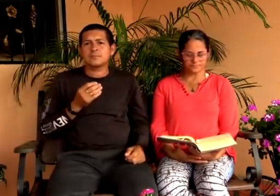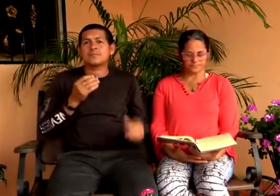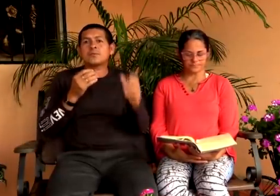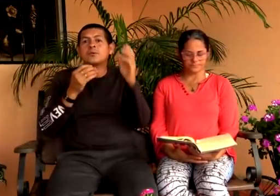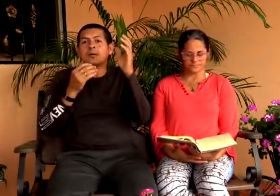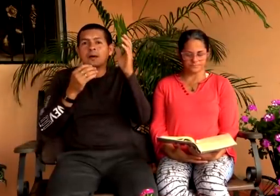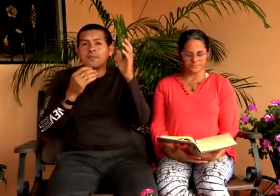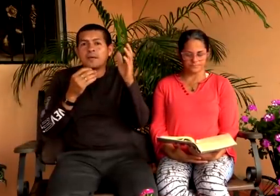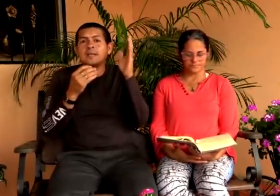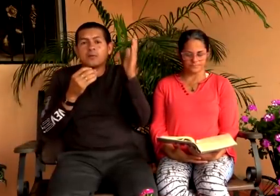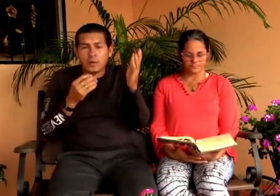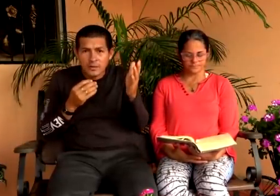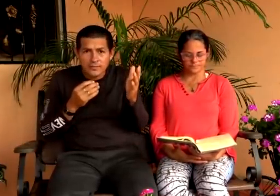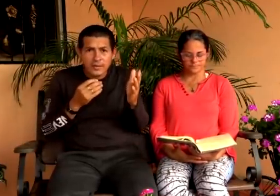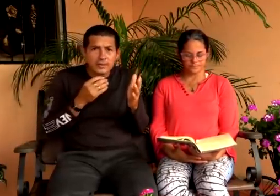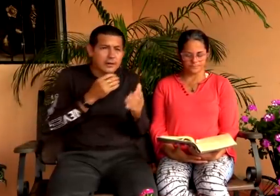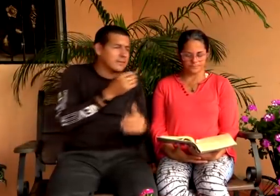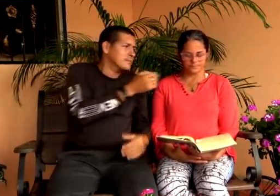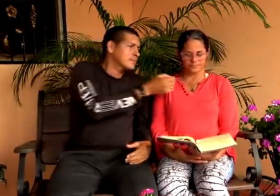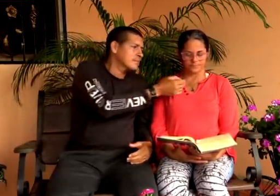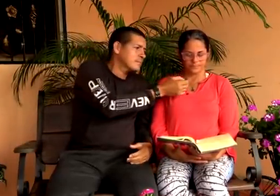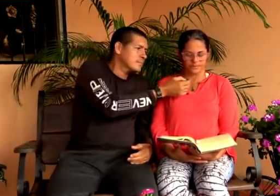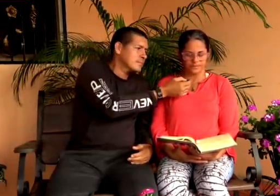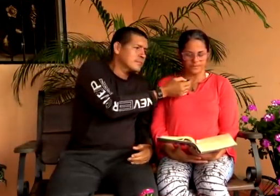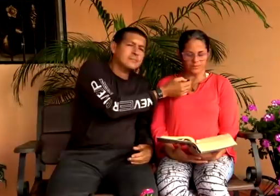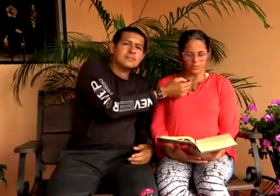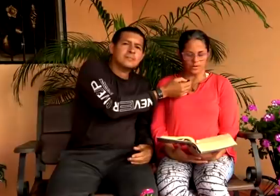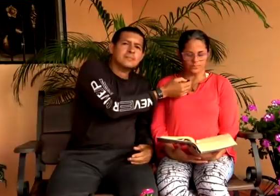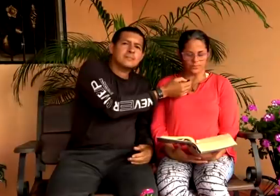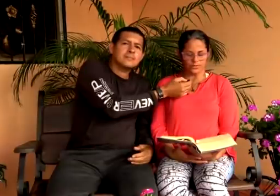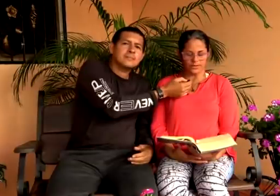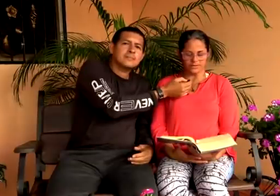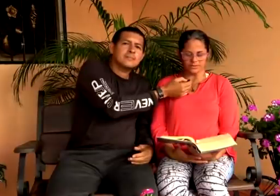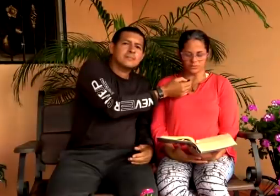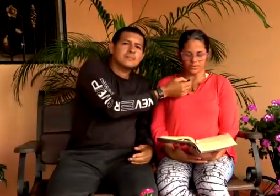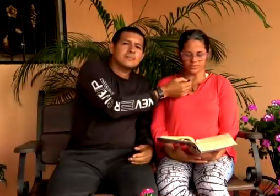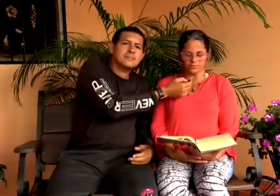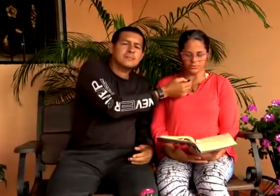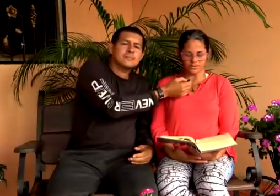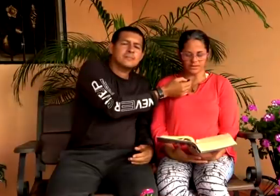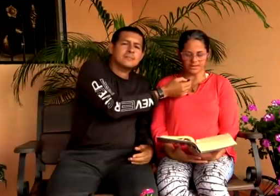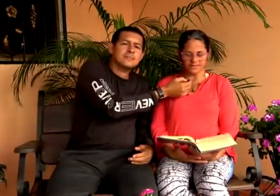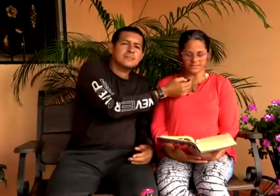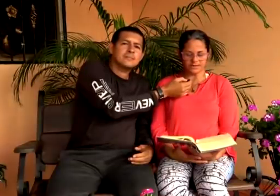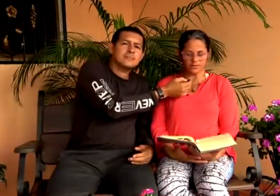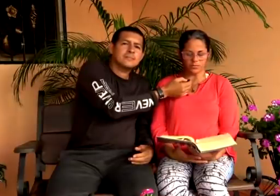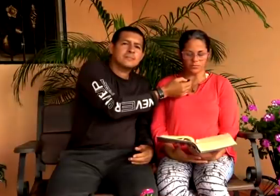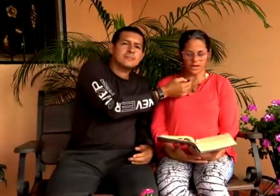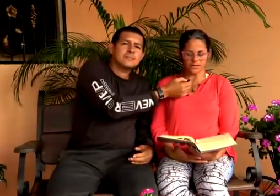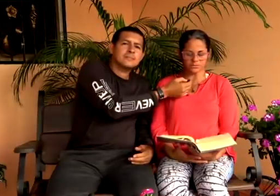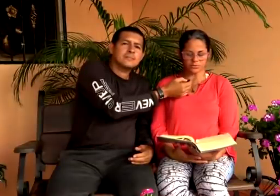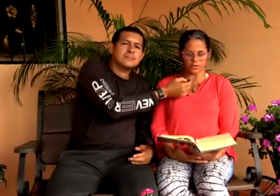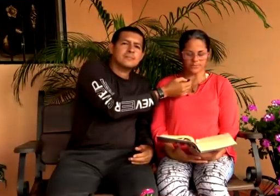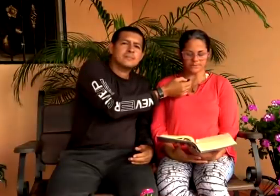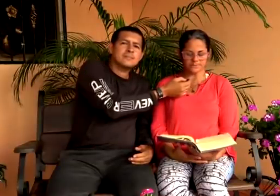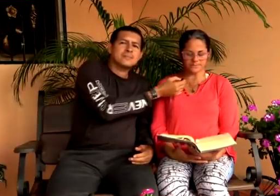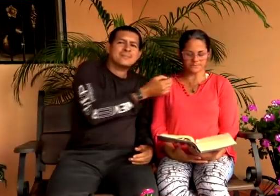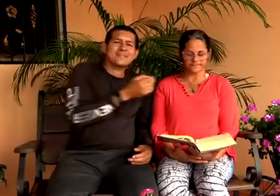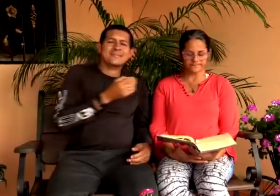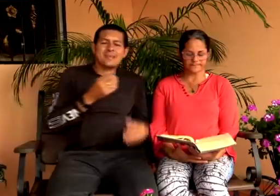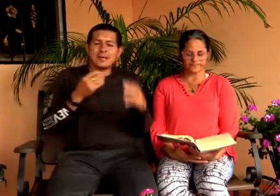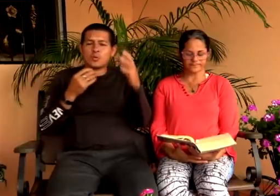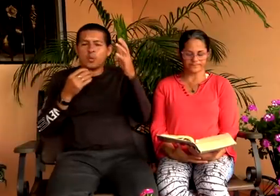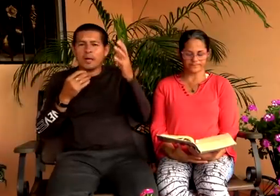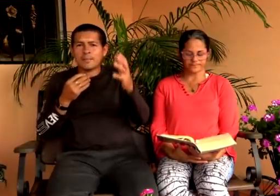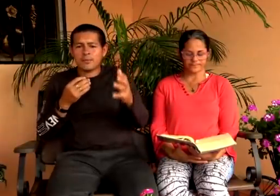por la ofrenda. ¿Cuál ofrenda? Del cuerpo de Cristo Jesús hecha una sola vez.